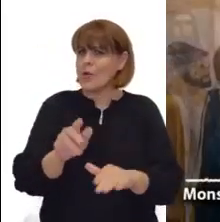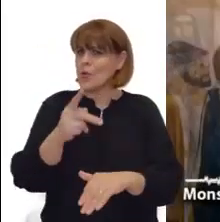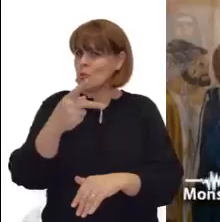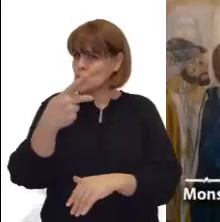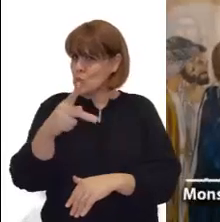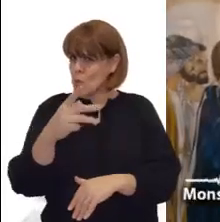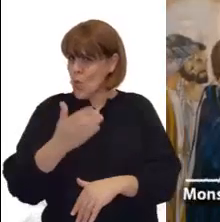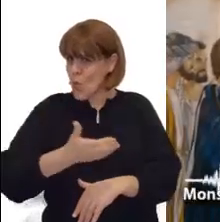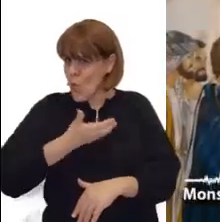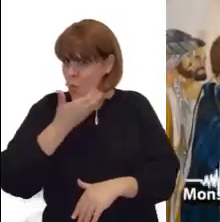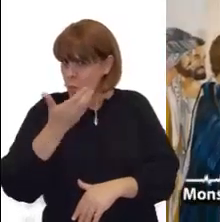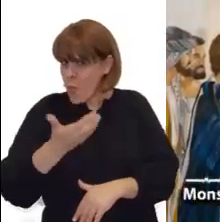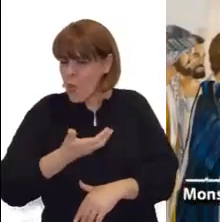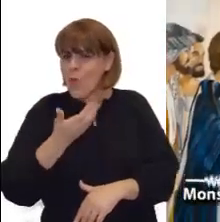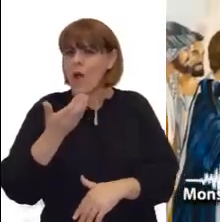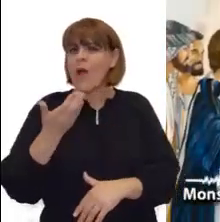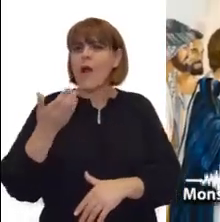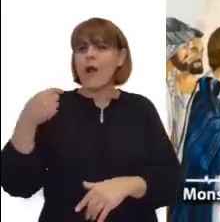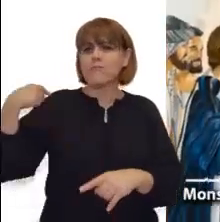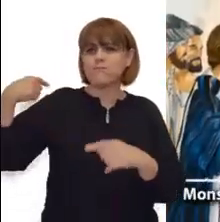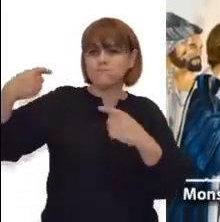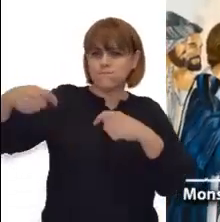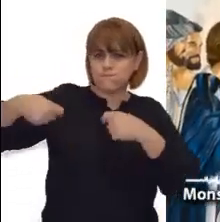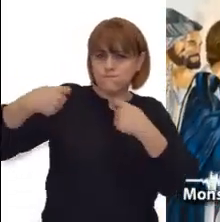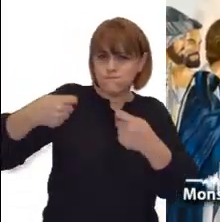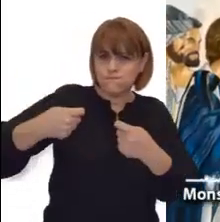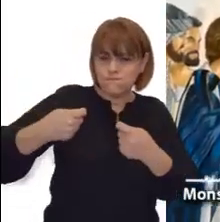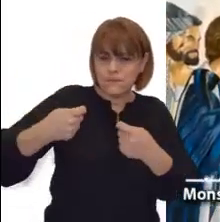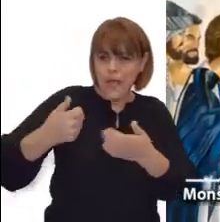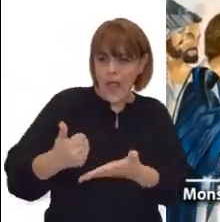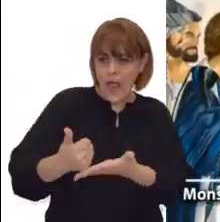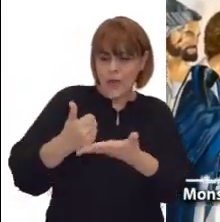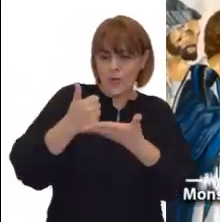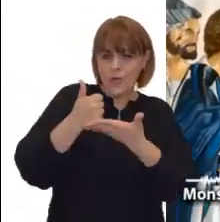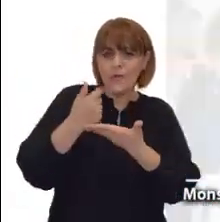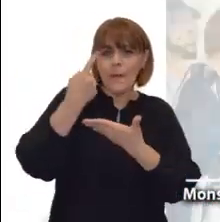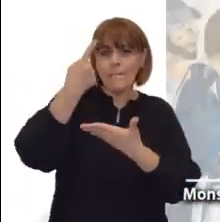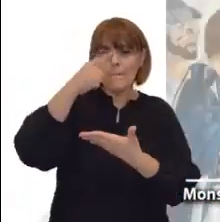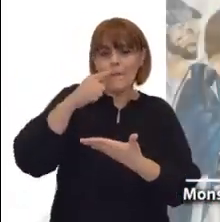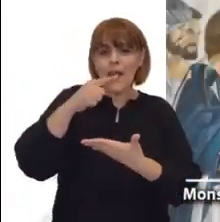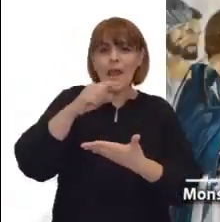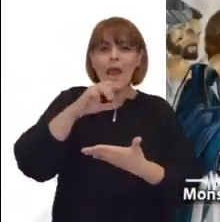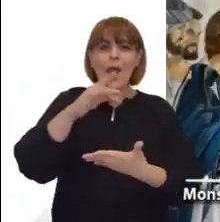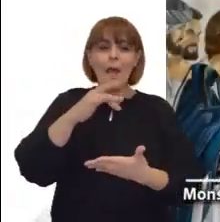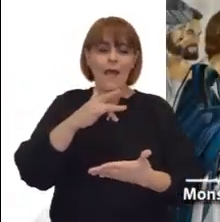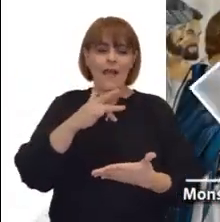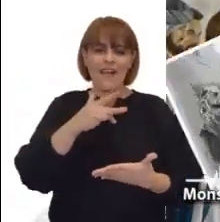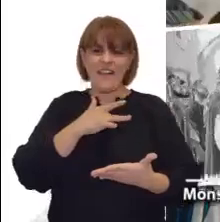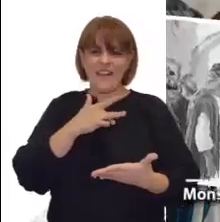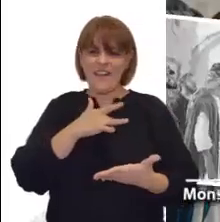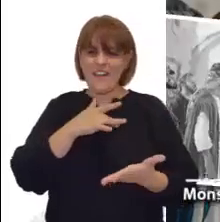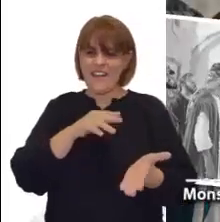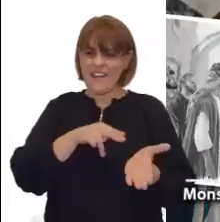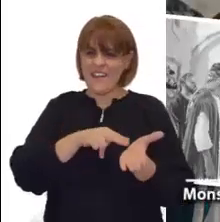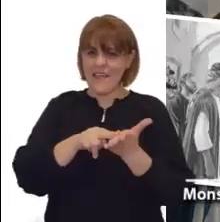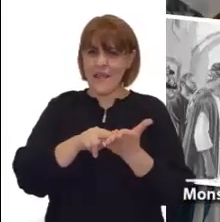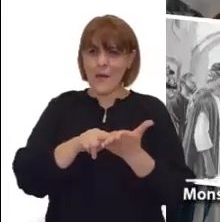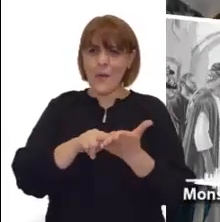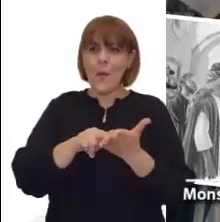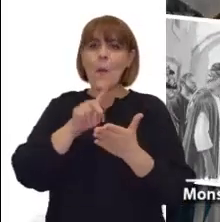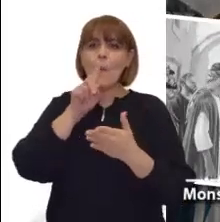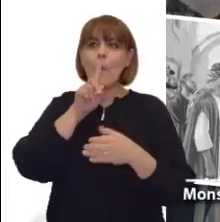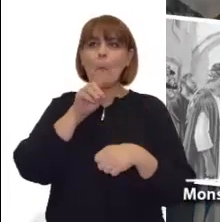interiores por miedo al compromiso? Cristo nos previene con su fuerte